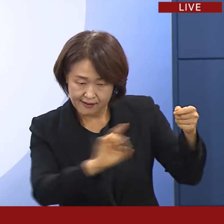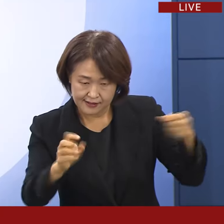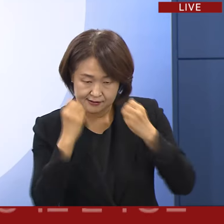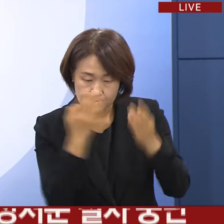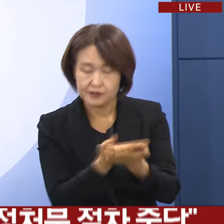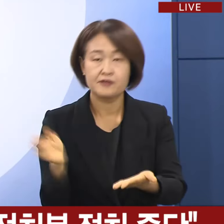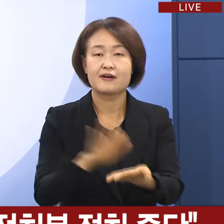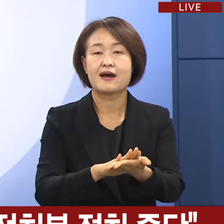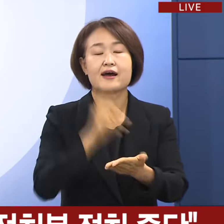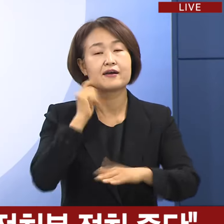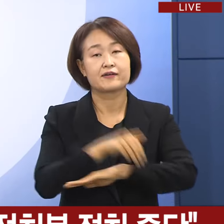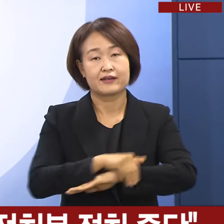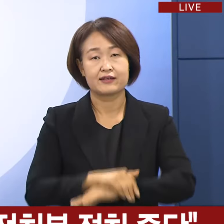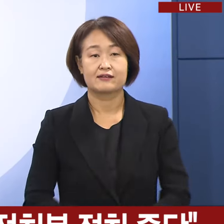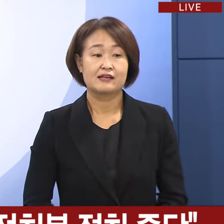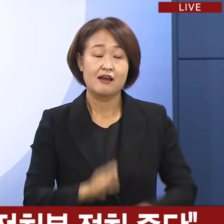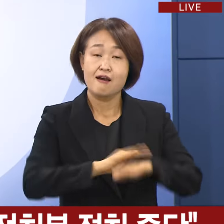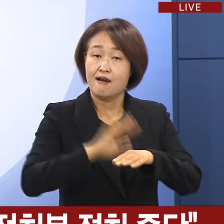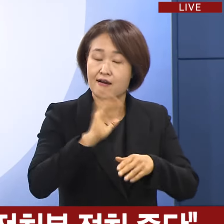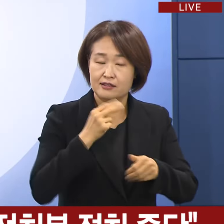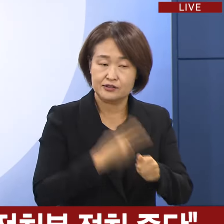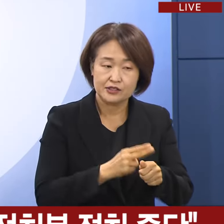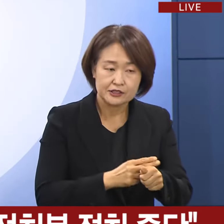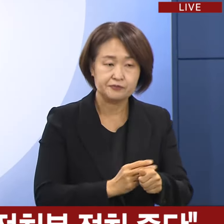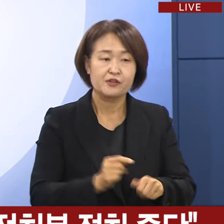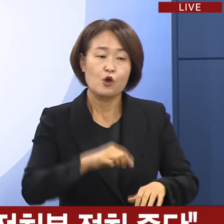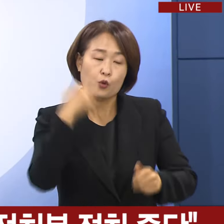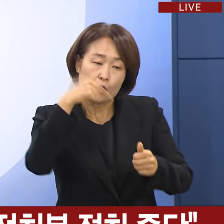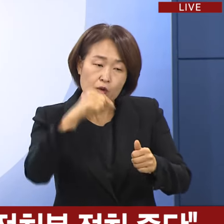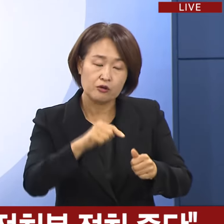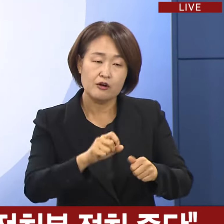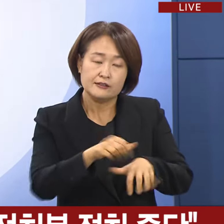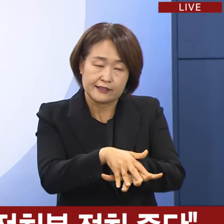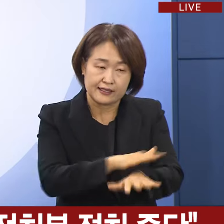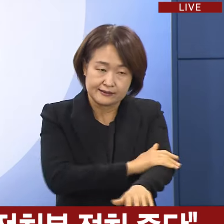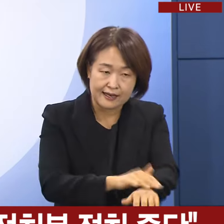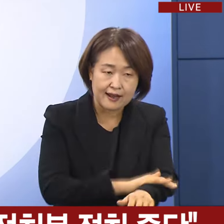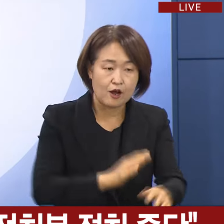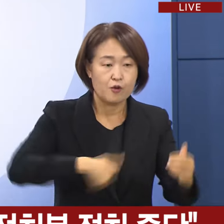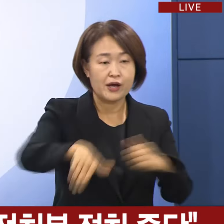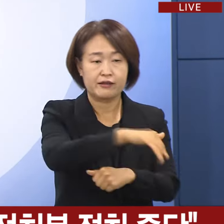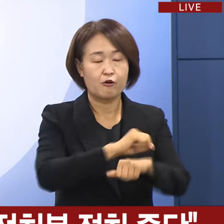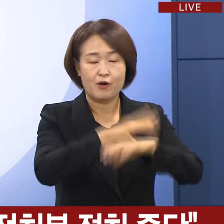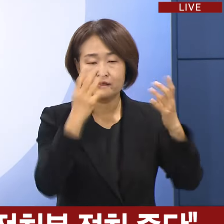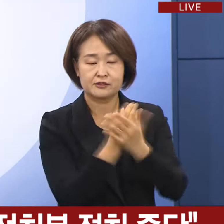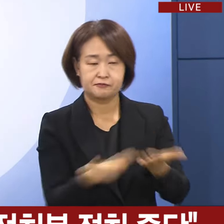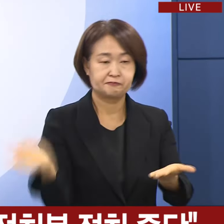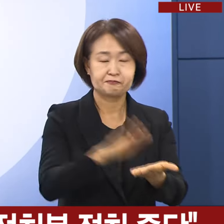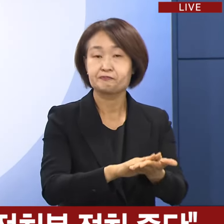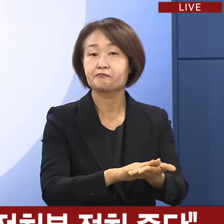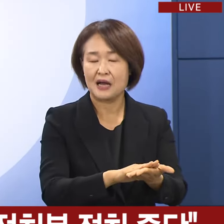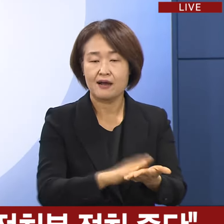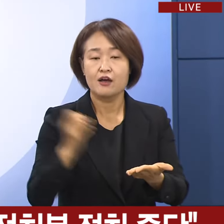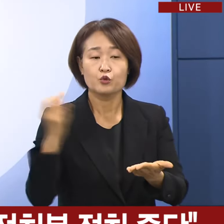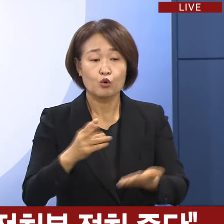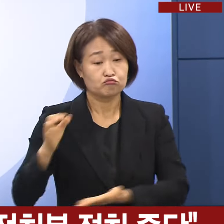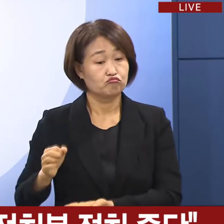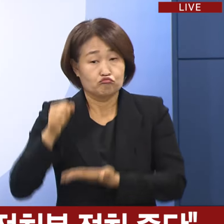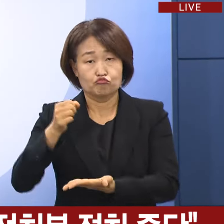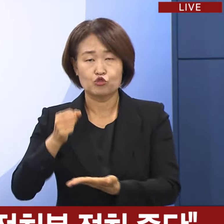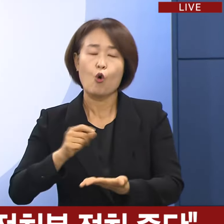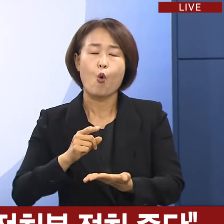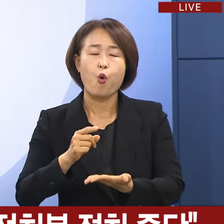전공의 수련이 체계적으로 이루어지도록 수련 환경을 전면 개편하고 재정 지원도